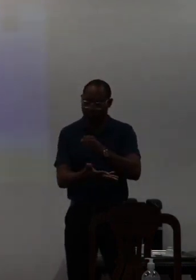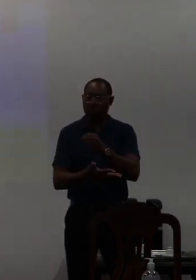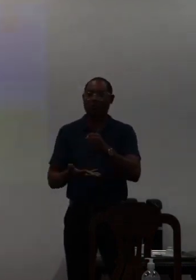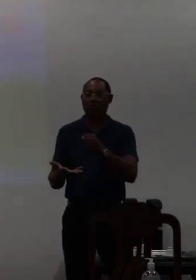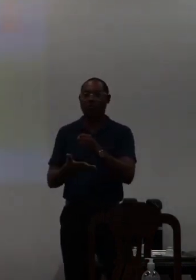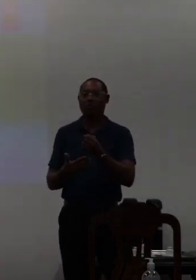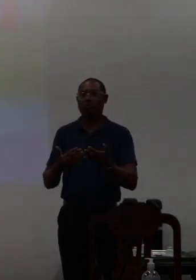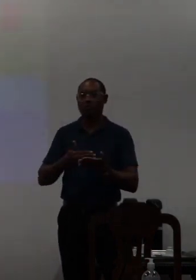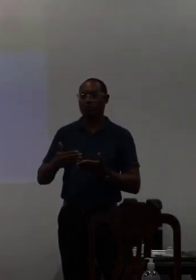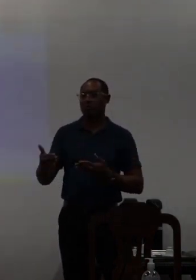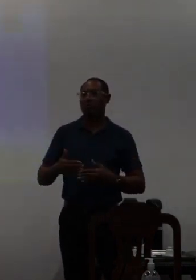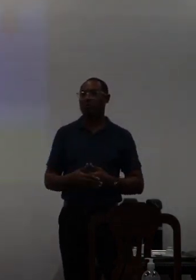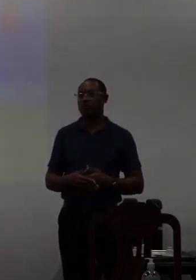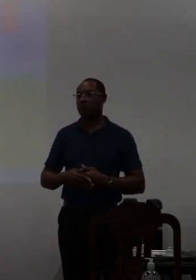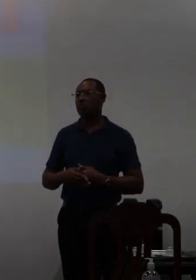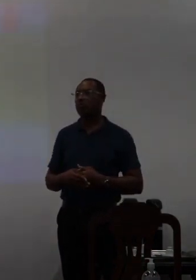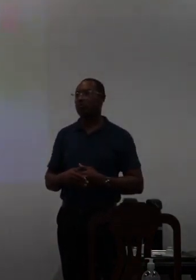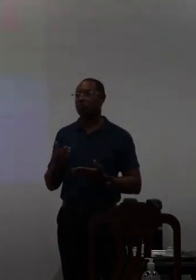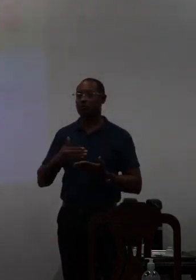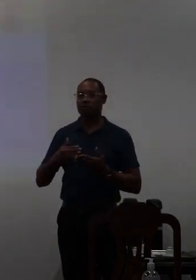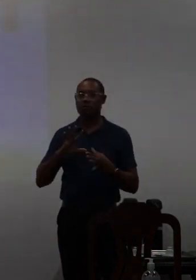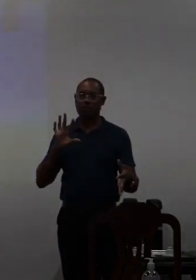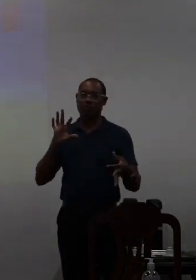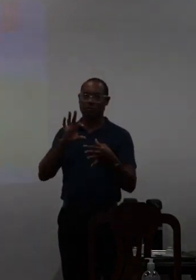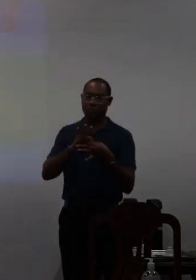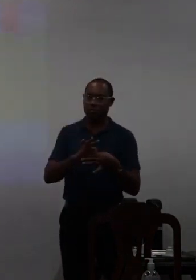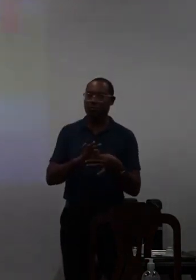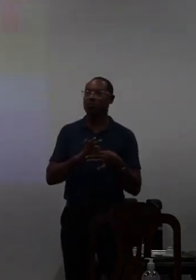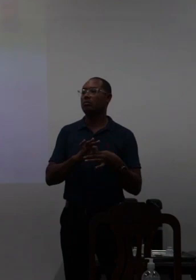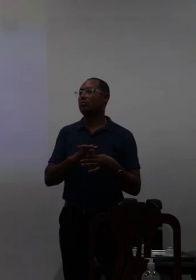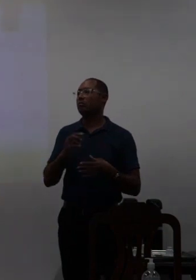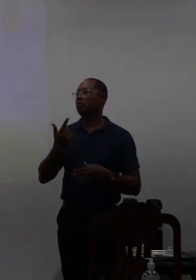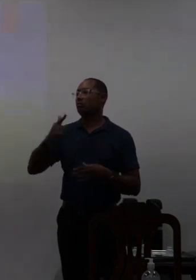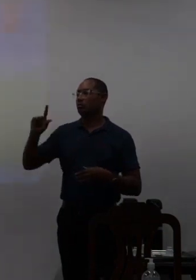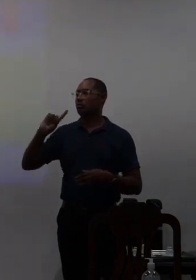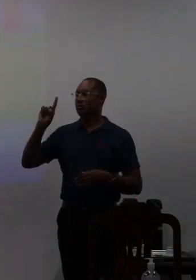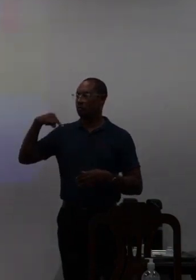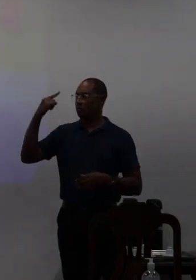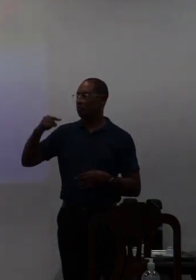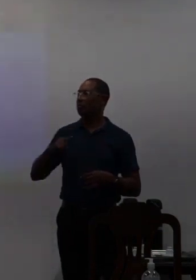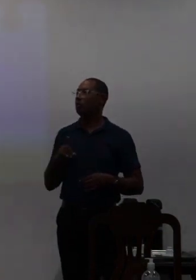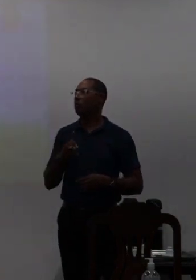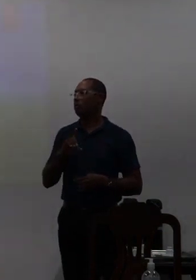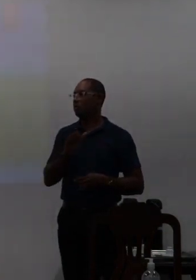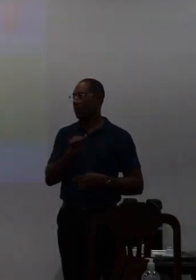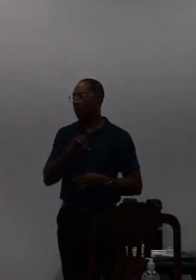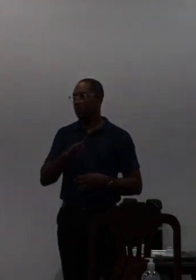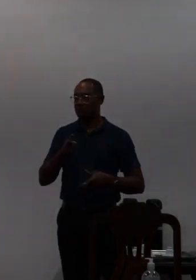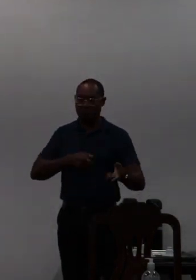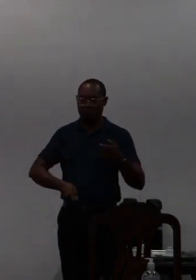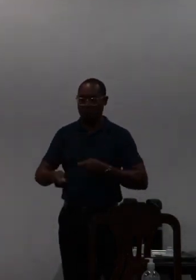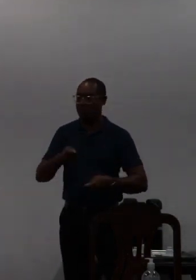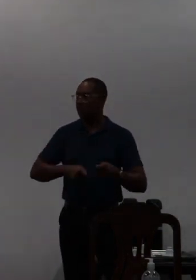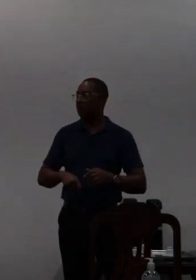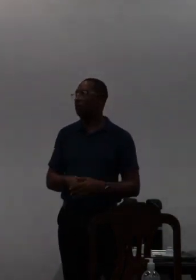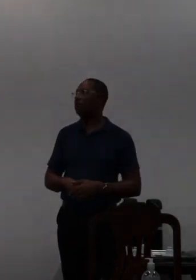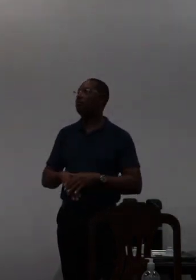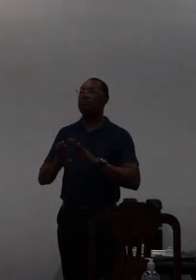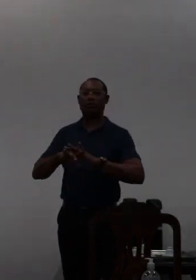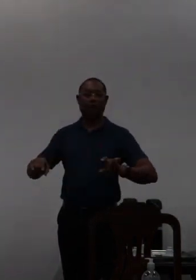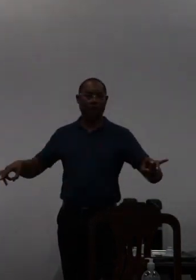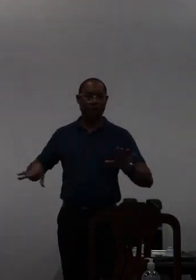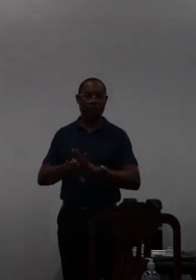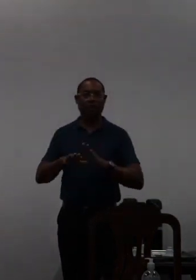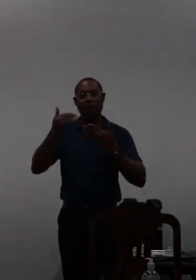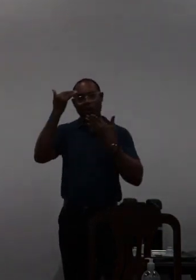as proletorias que estão ligadas mais diretamente e depois é o que está tido é só